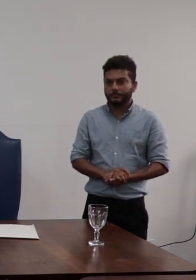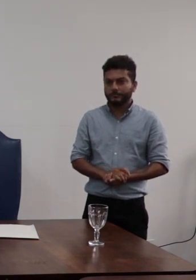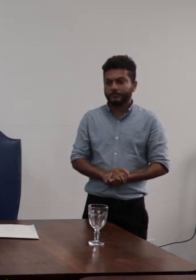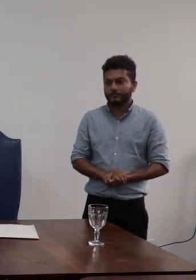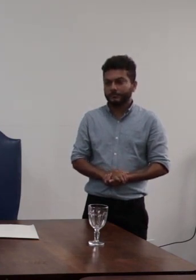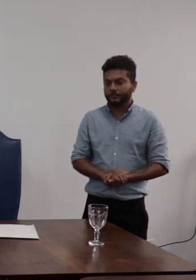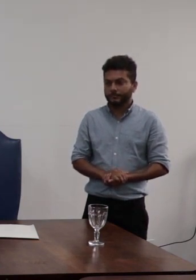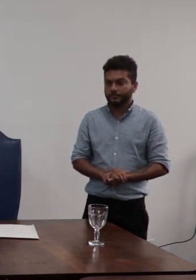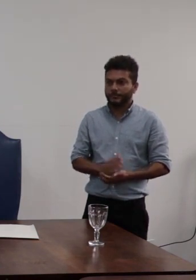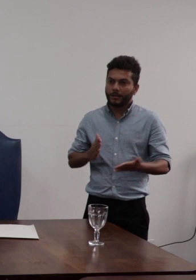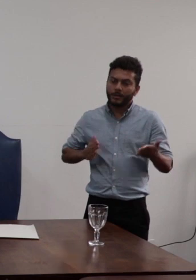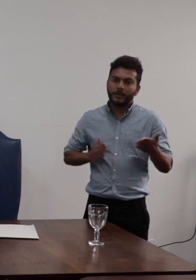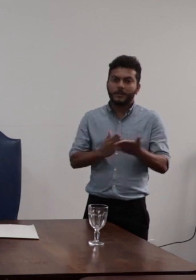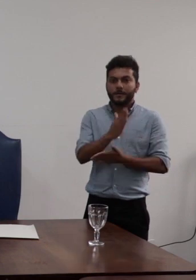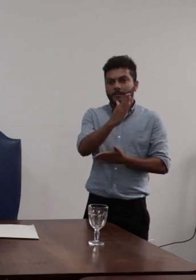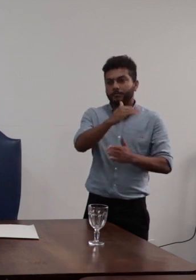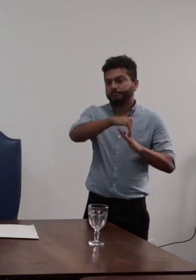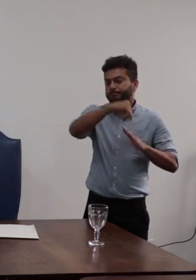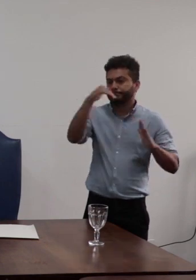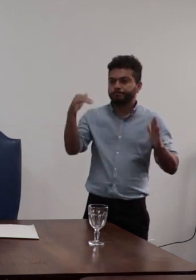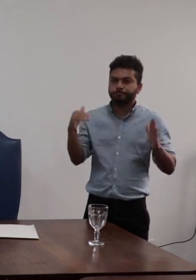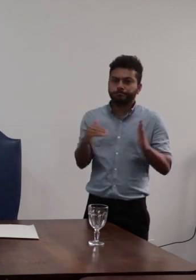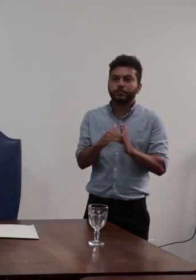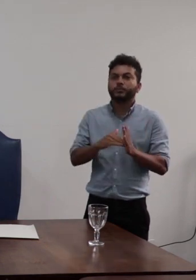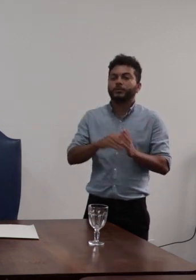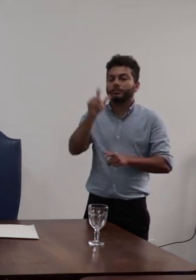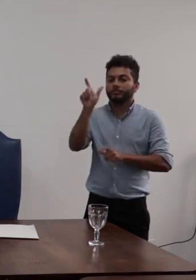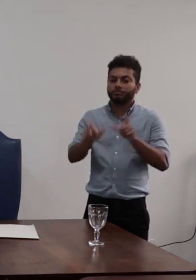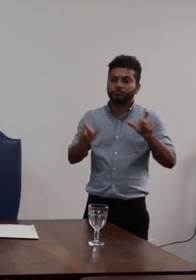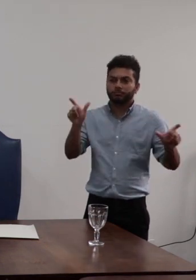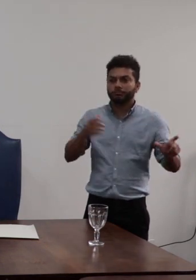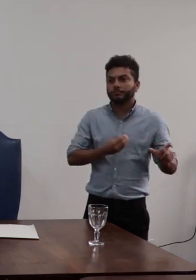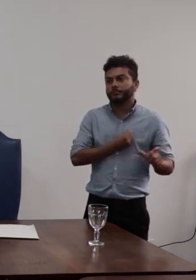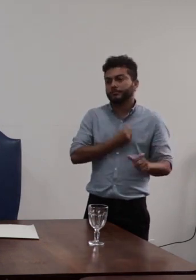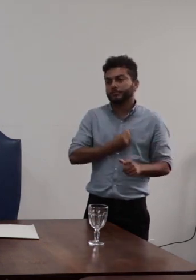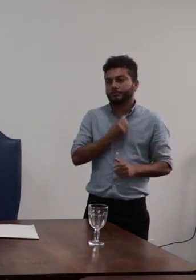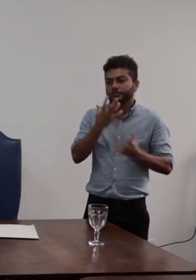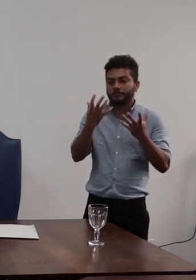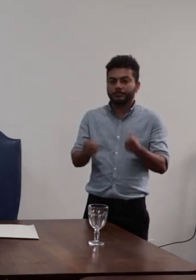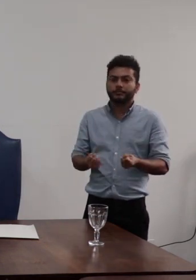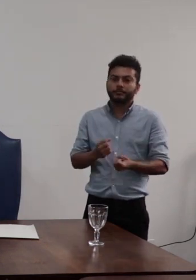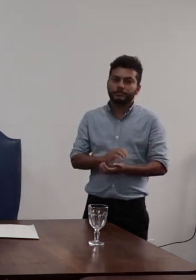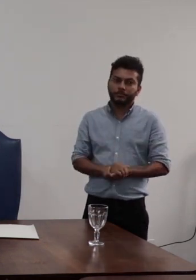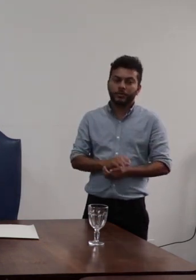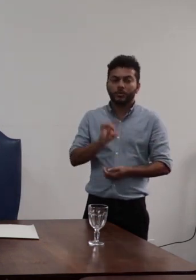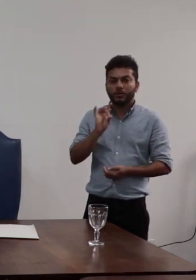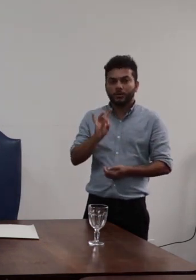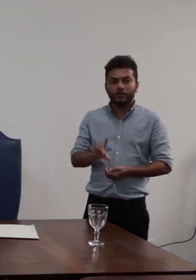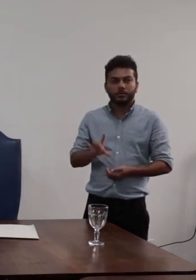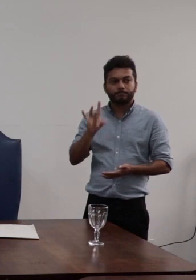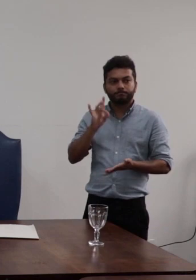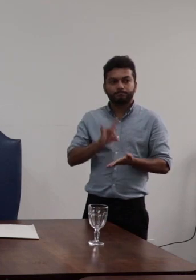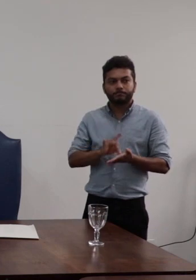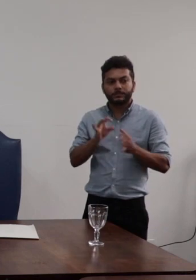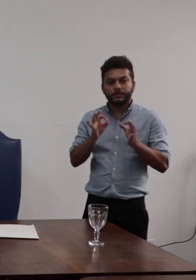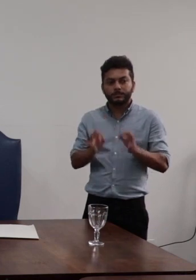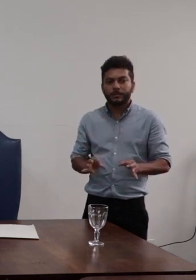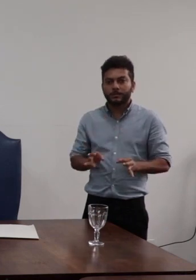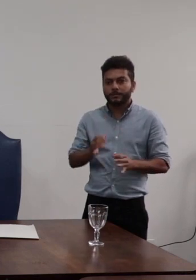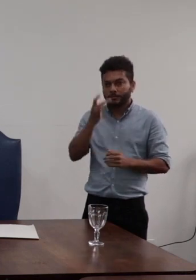aprovado pela unanimidade dos conselheiros e conselheiros e então só para confirmar alguém contrário